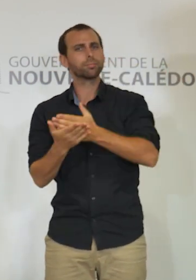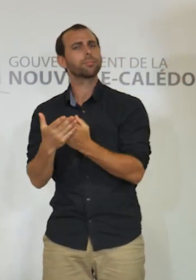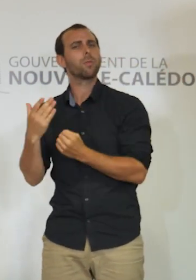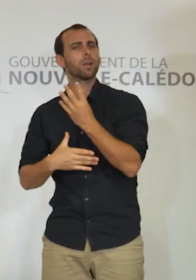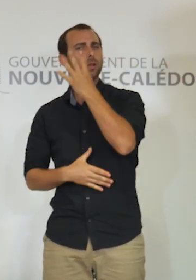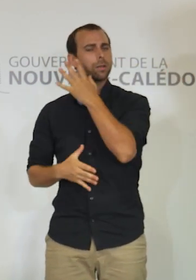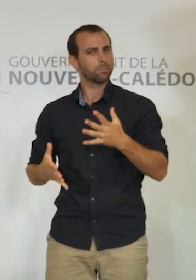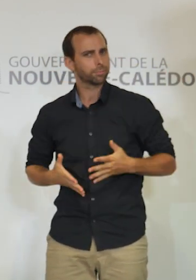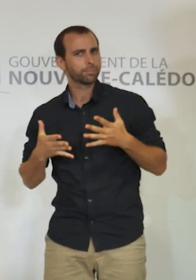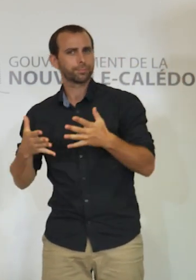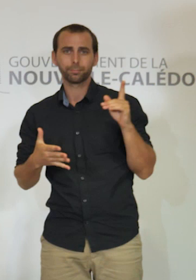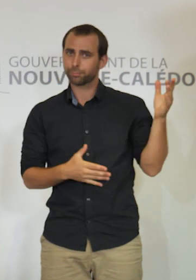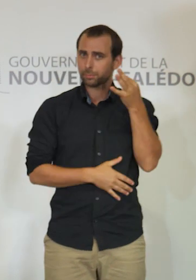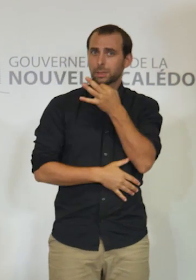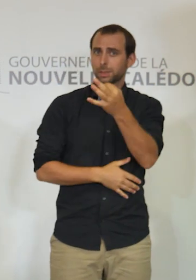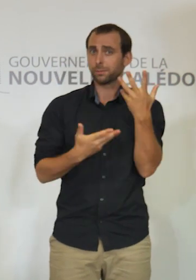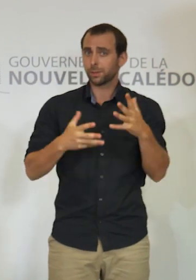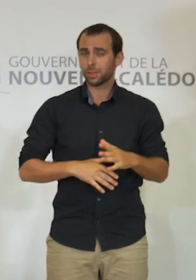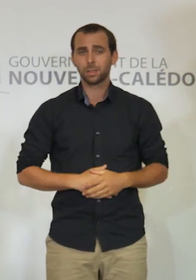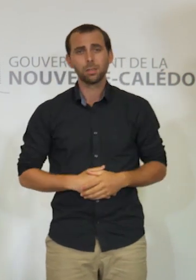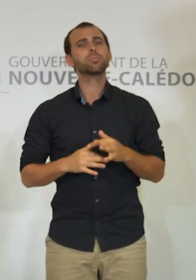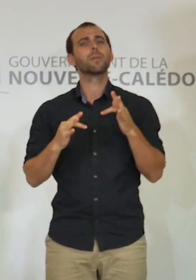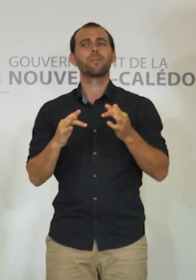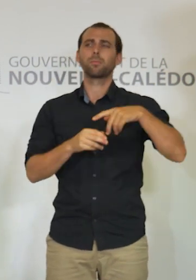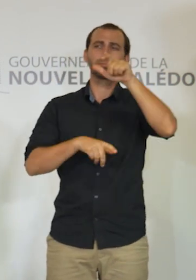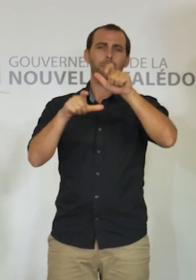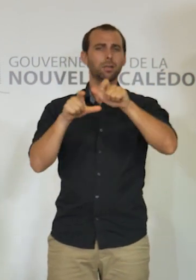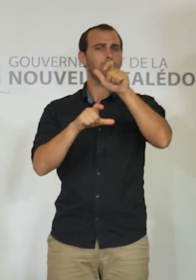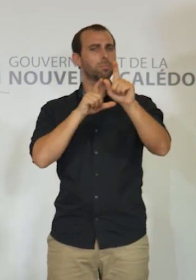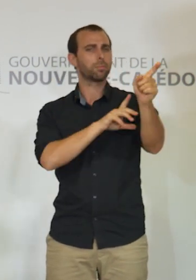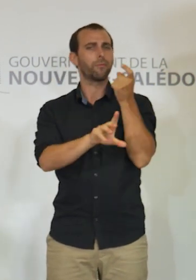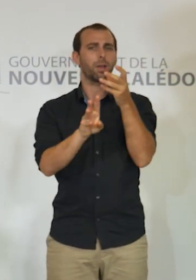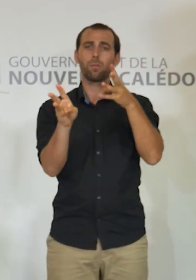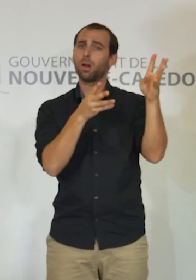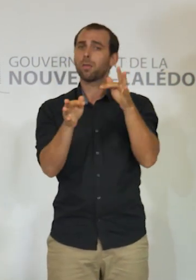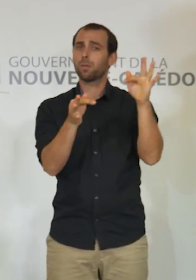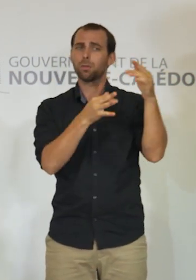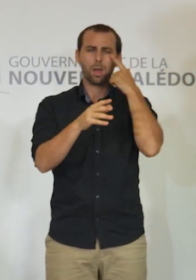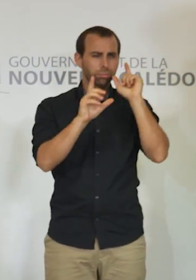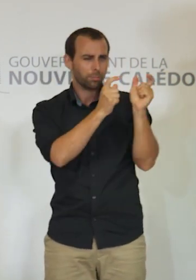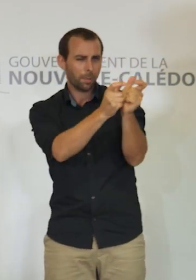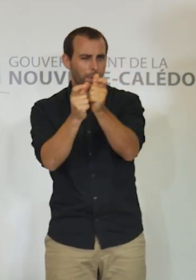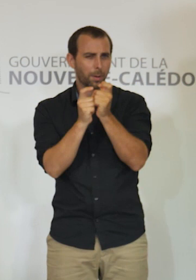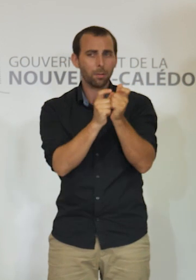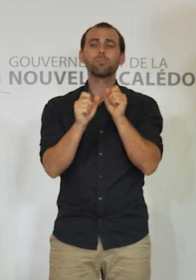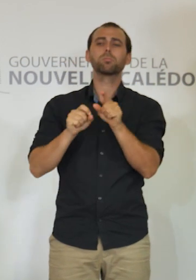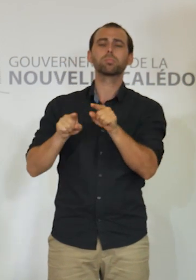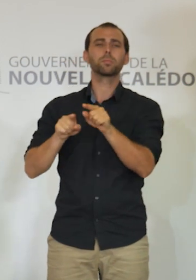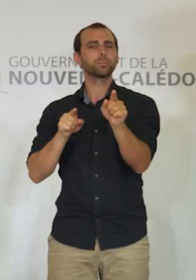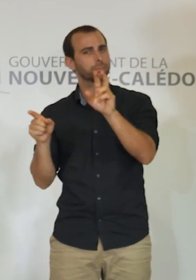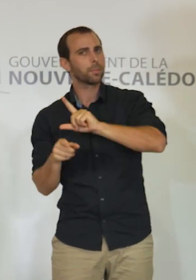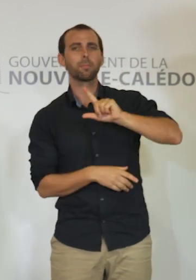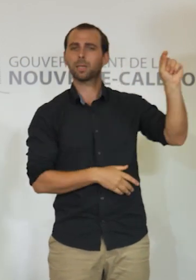autorités calédoniennes dans l'identification des passagers revenus de Wallis et Futuna, et pour certains déjà repartis sur ce territoire,